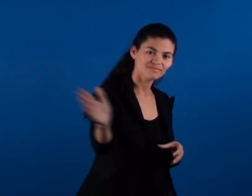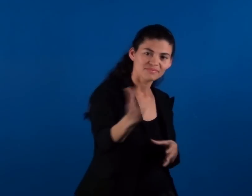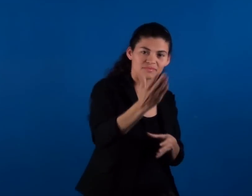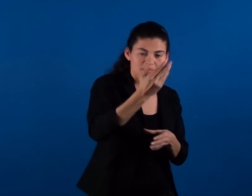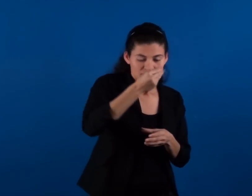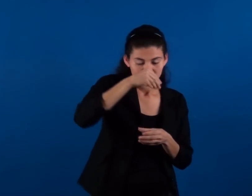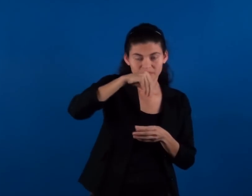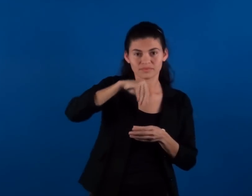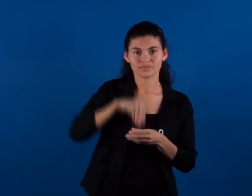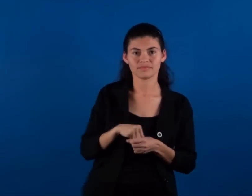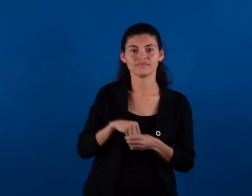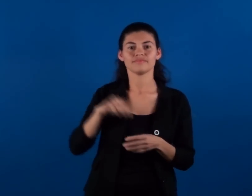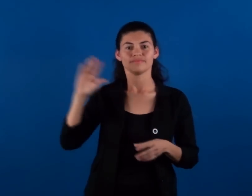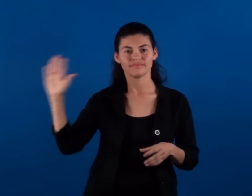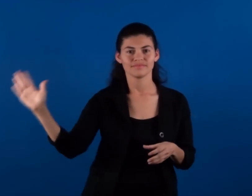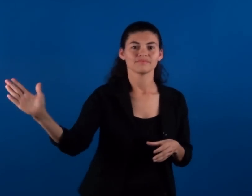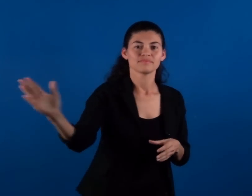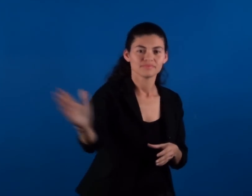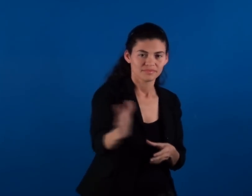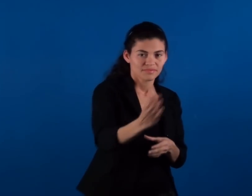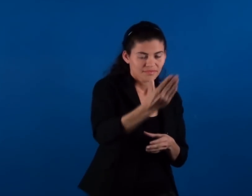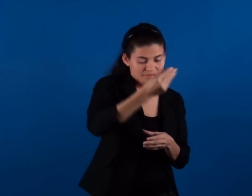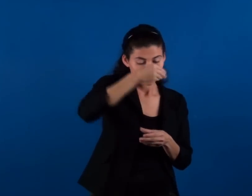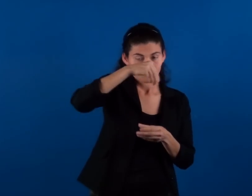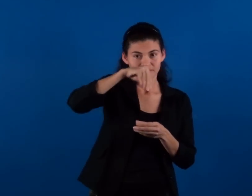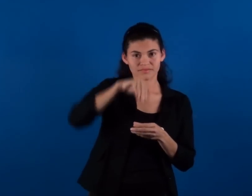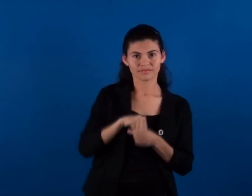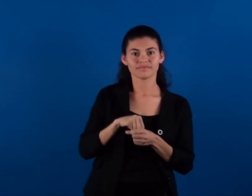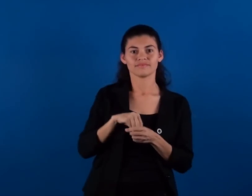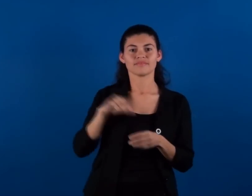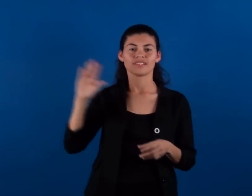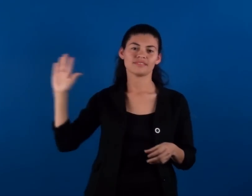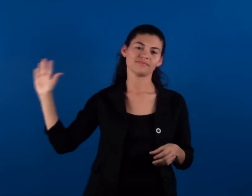todos, estamos todos, estamos